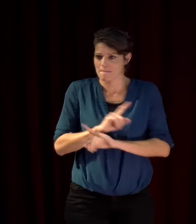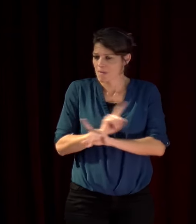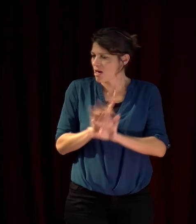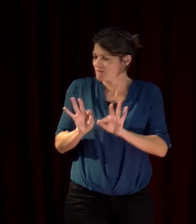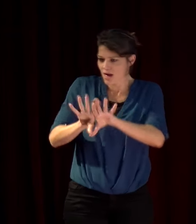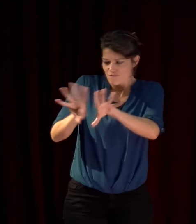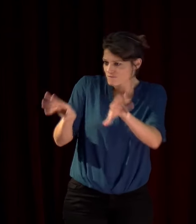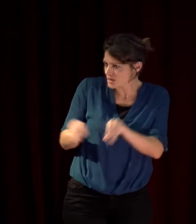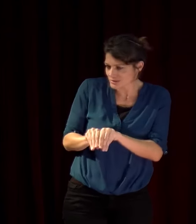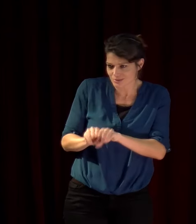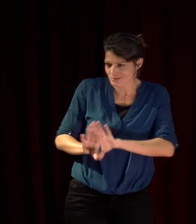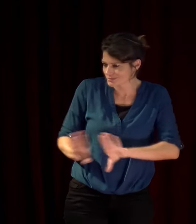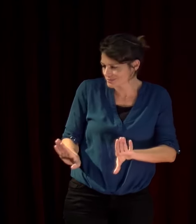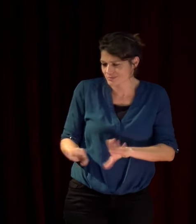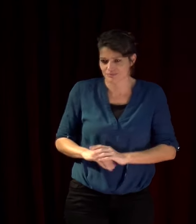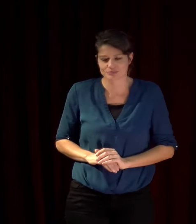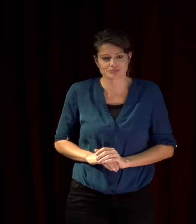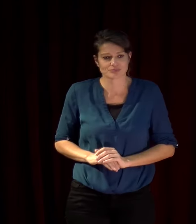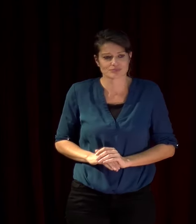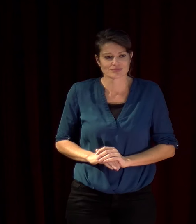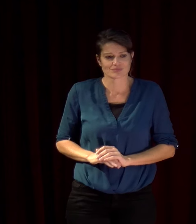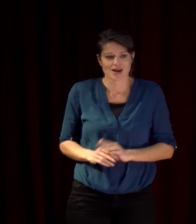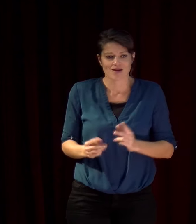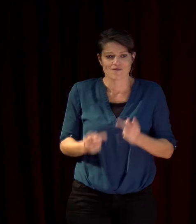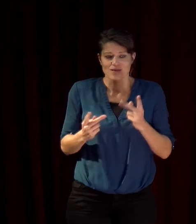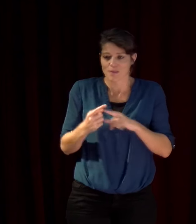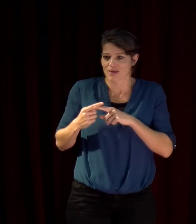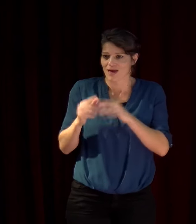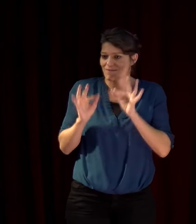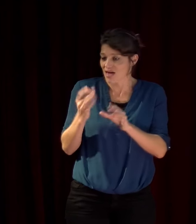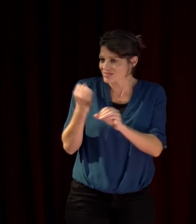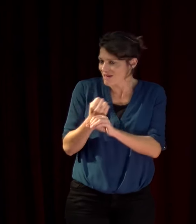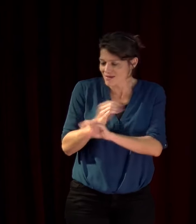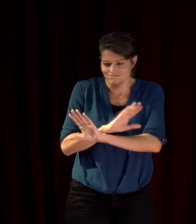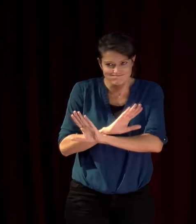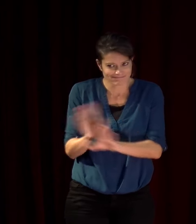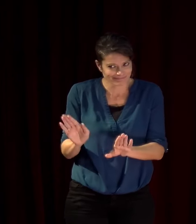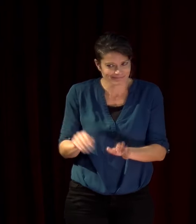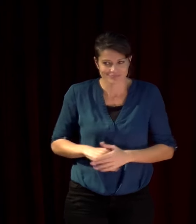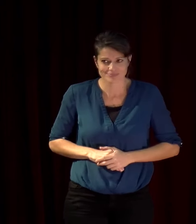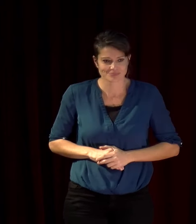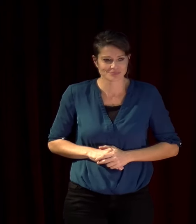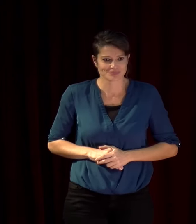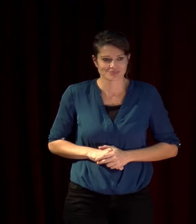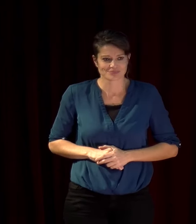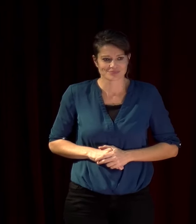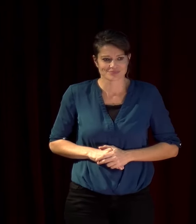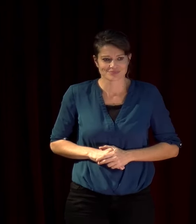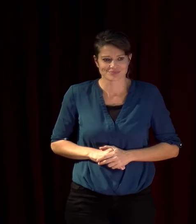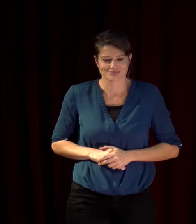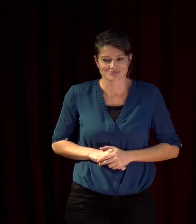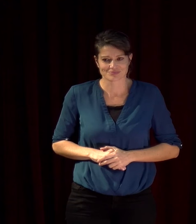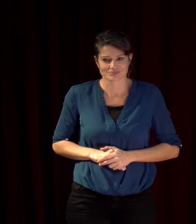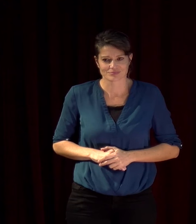famille et pas du tout celles du travail et pas du tout celles